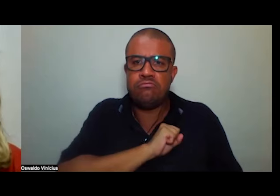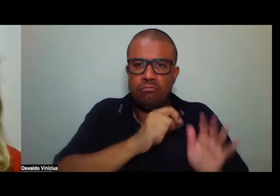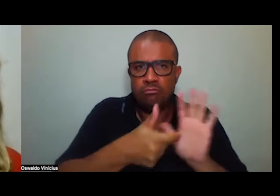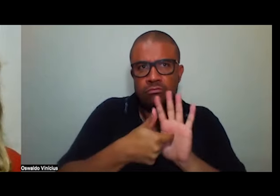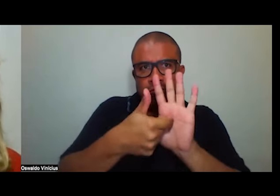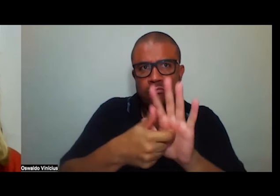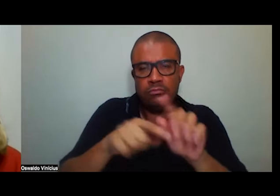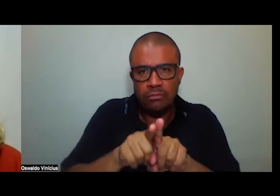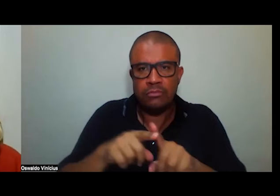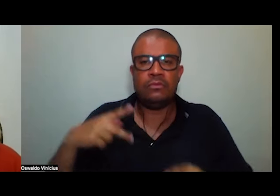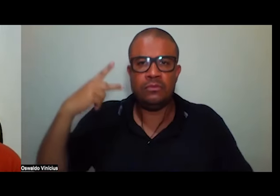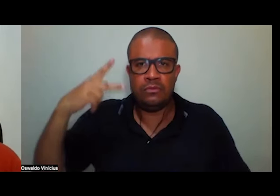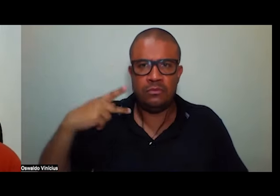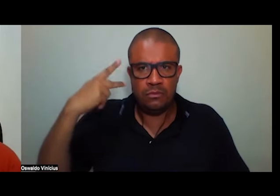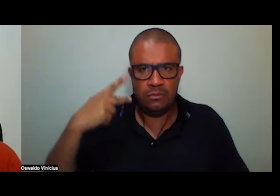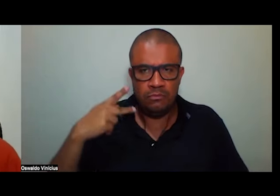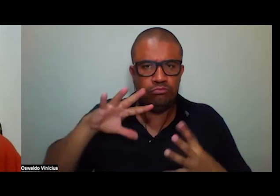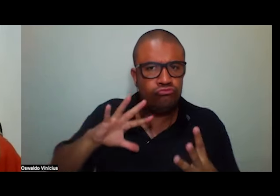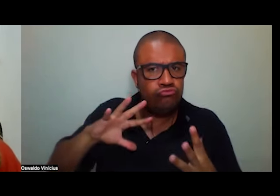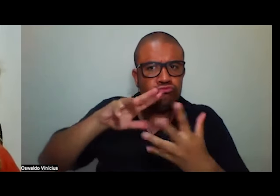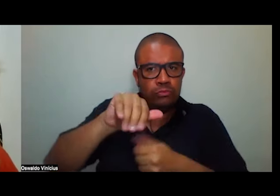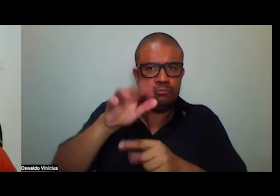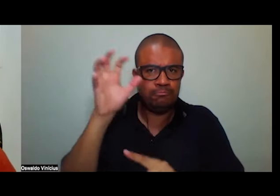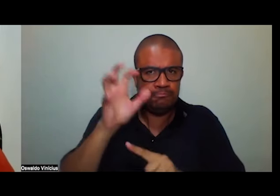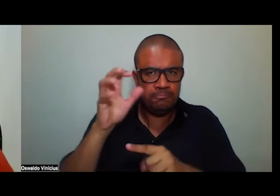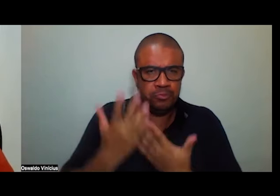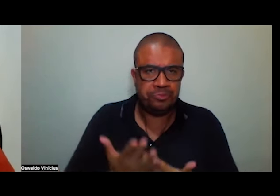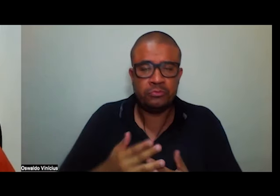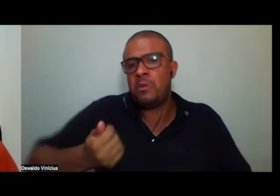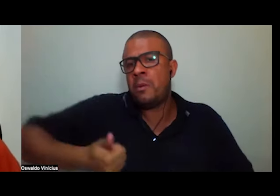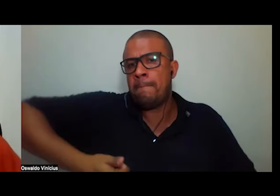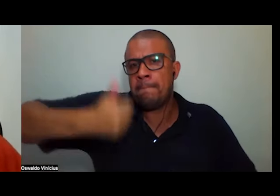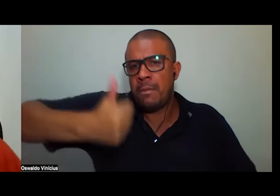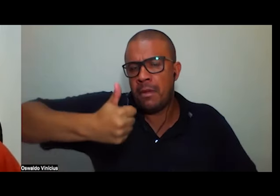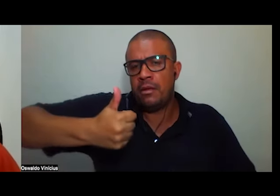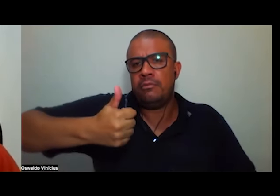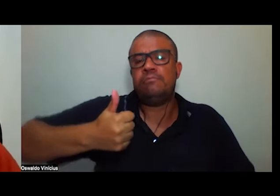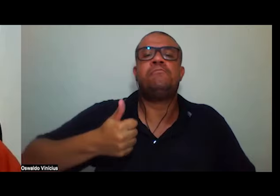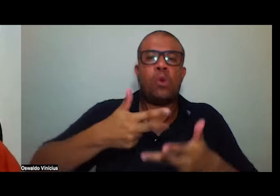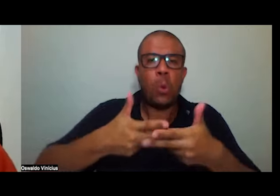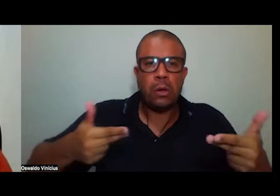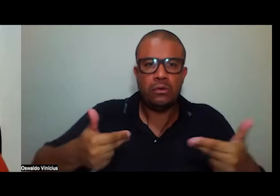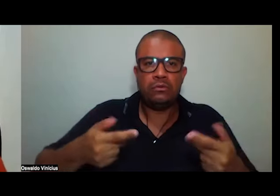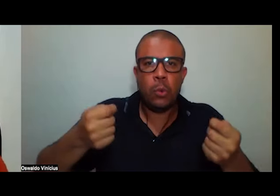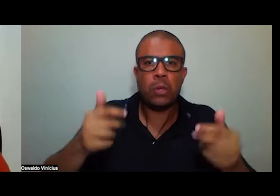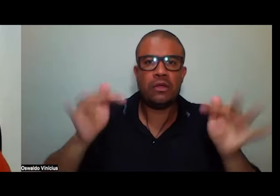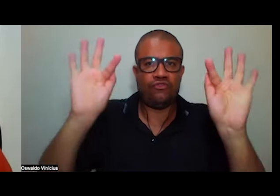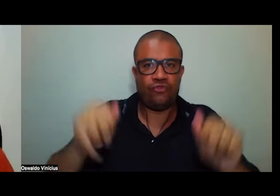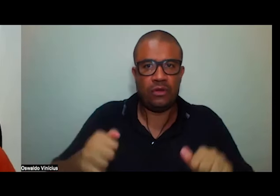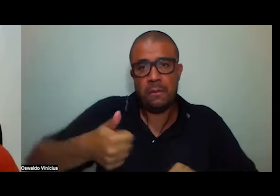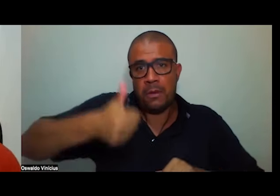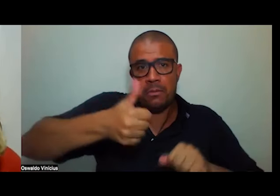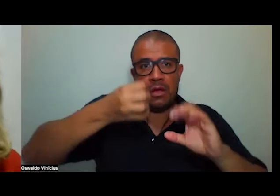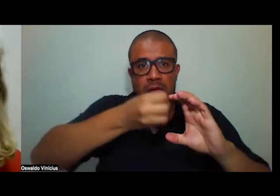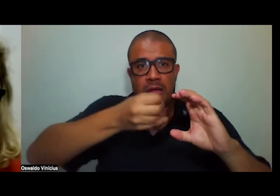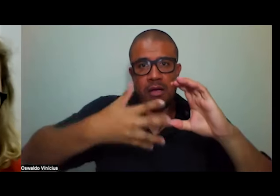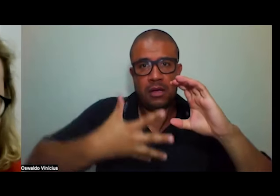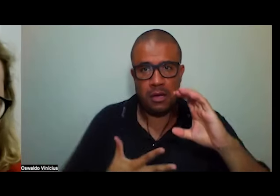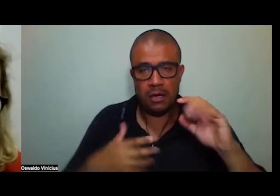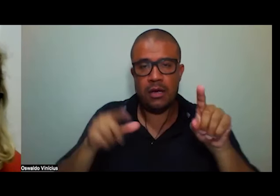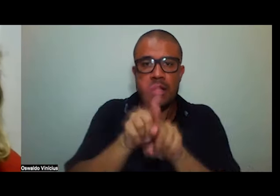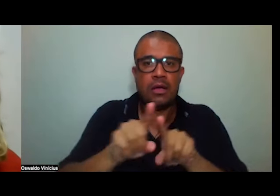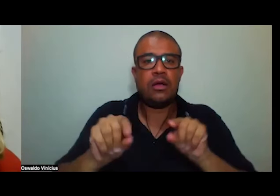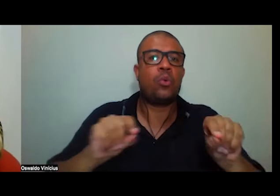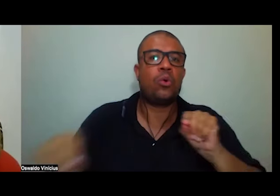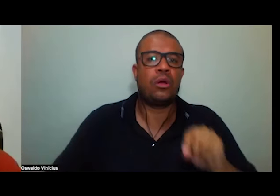dedicação ao mundo então a primeira coisa para finalizar aqui o primeiro aspecto dessa minha finalização aqui com